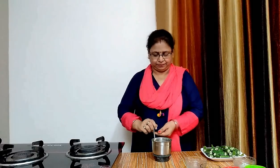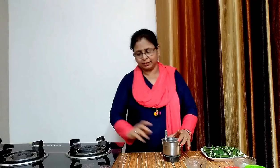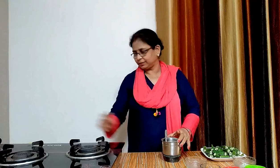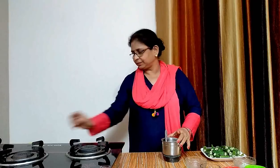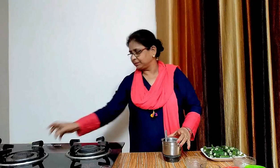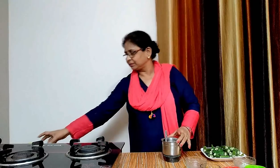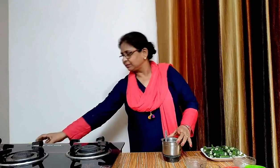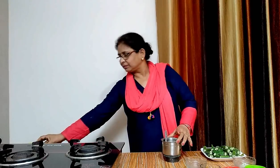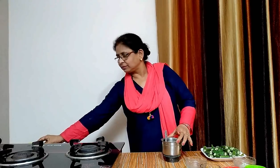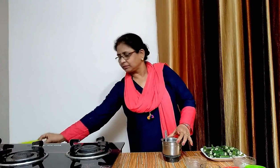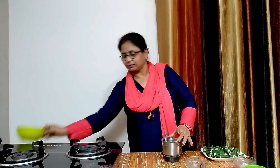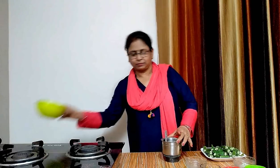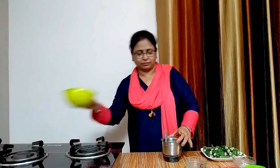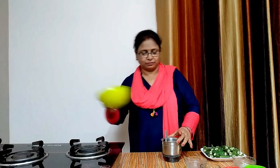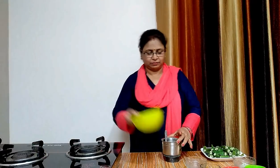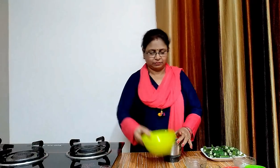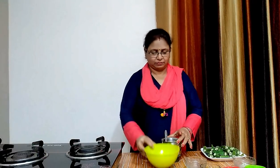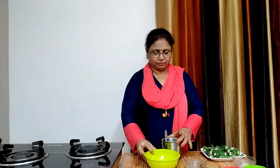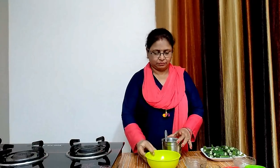अब इसे एक बड़े बाल में निकाल लेंगे